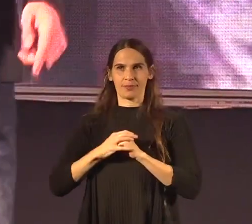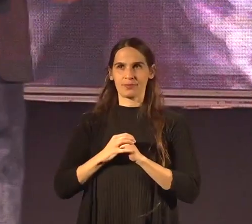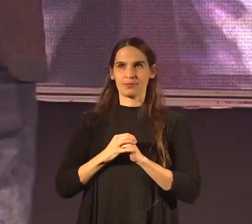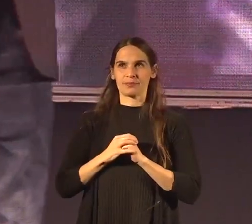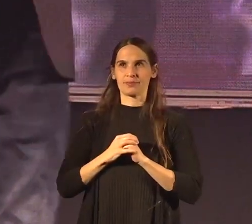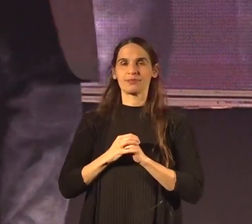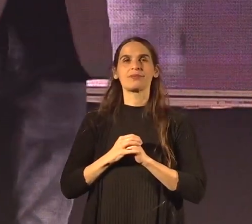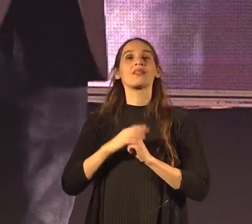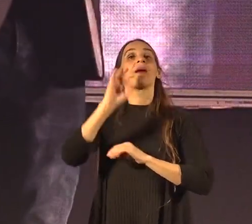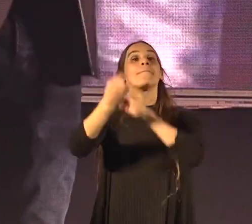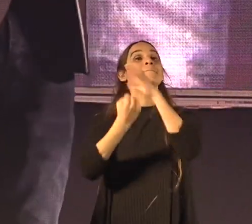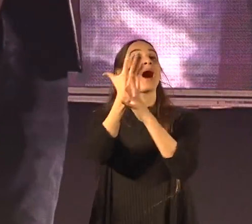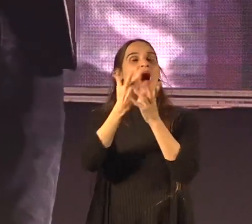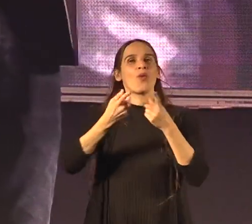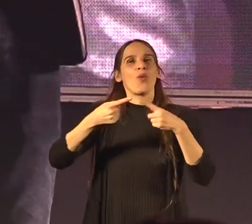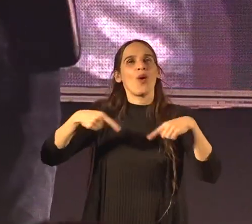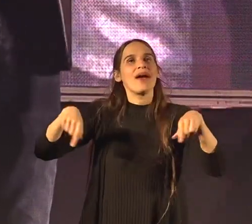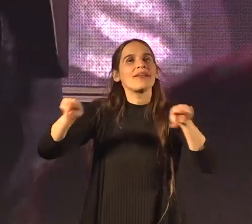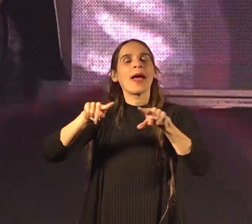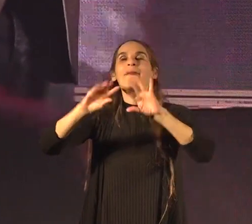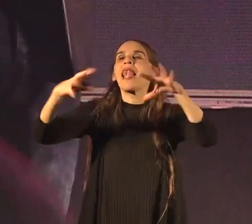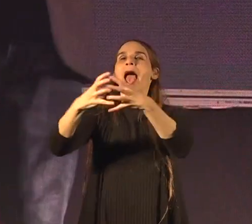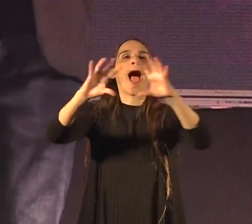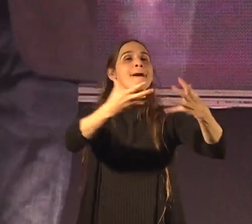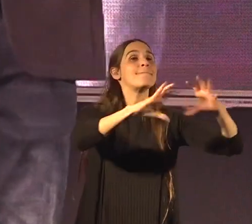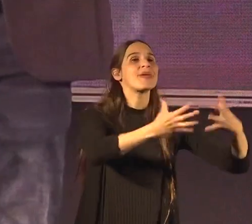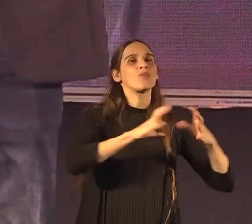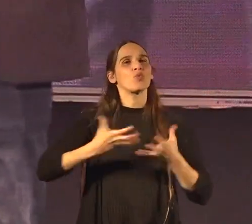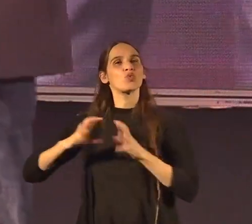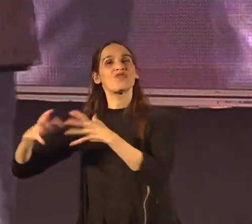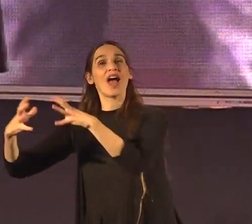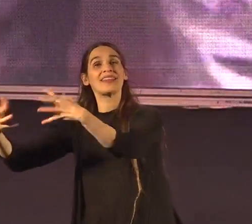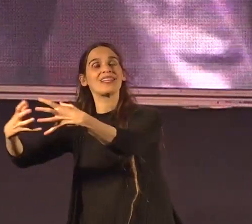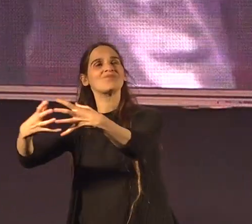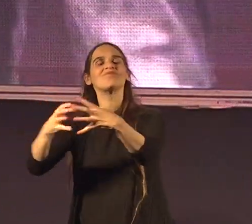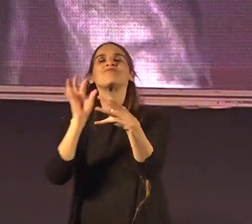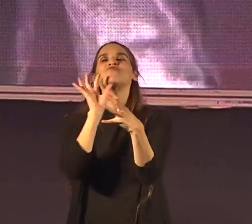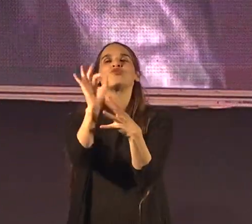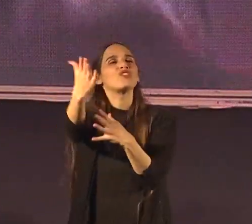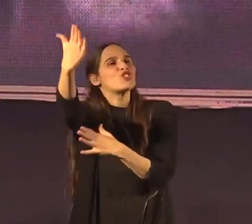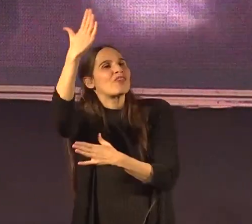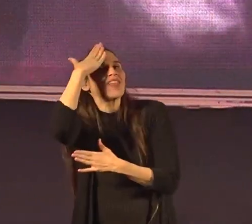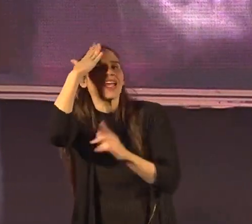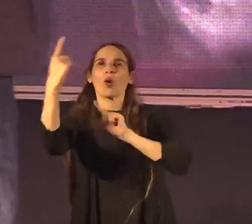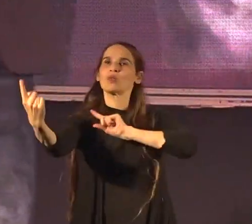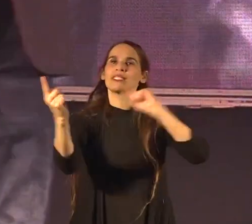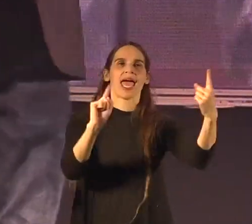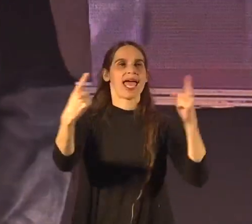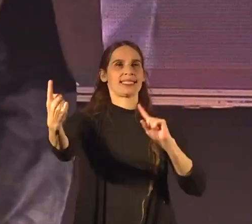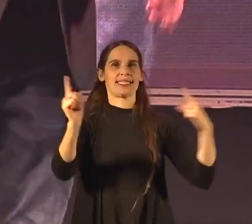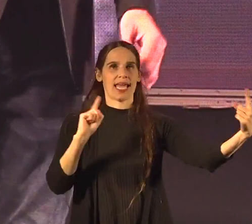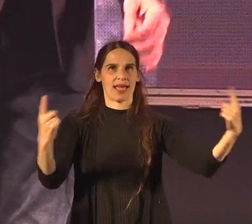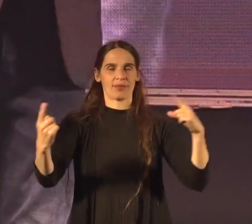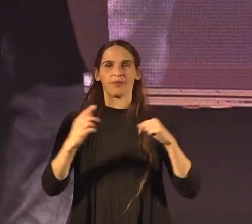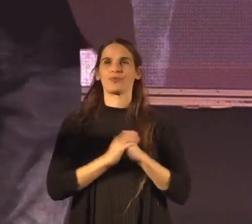וברנו אתכם לעמים ושבטים כדי שתכירו זה את